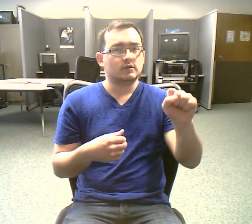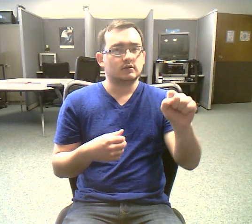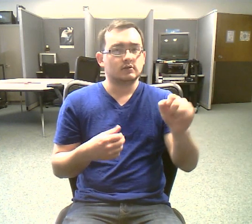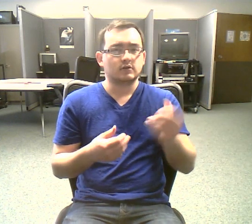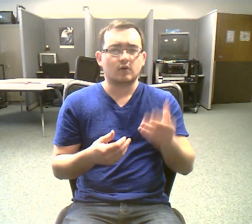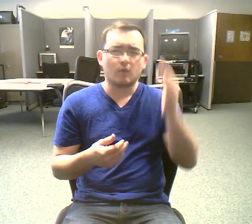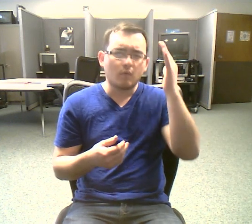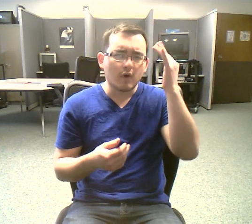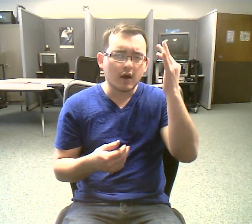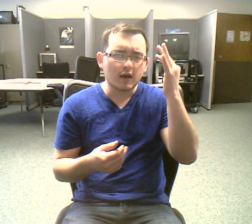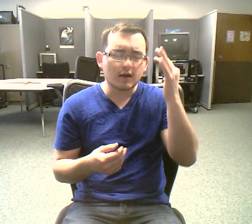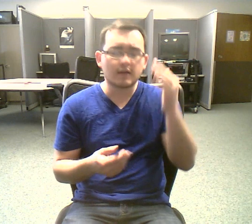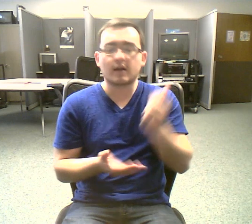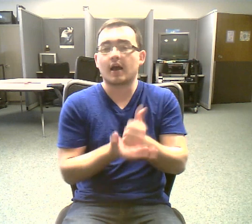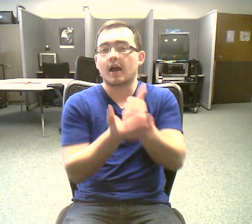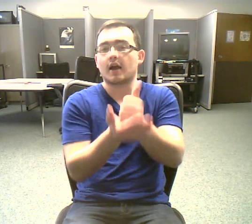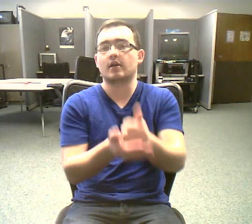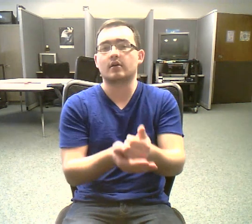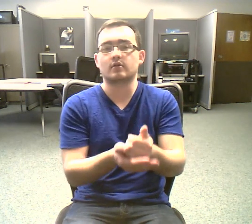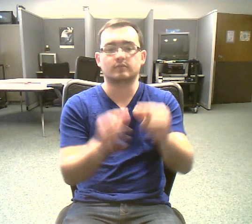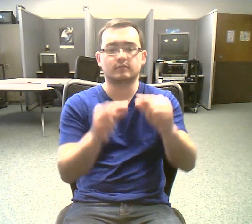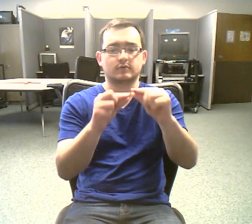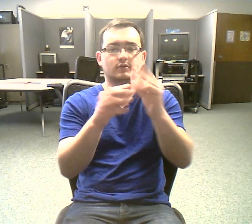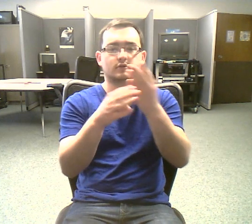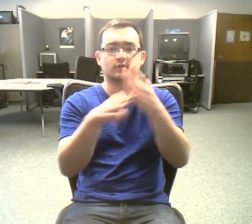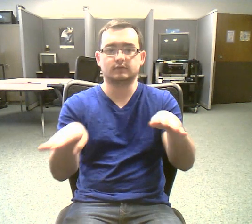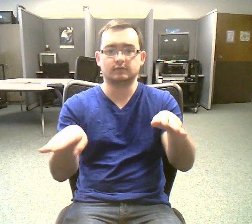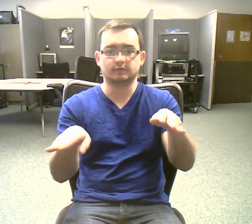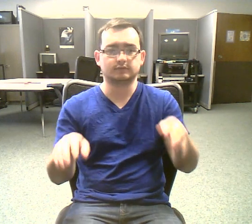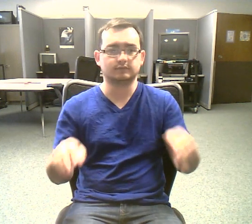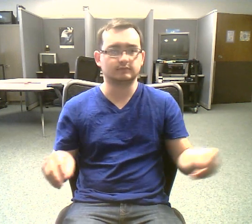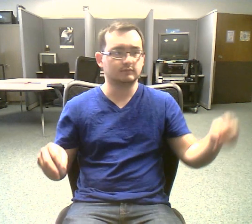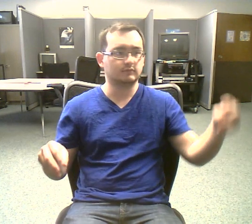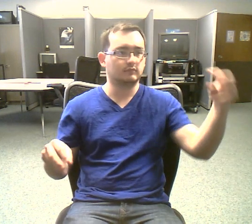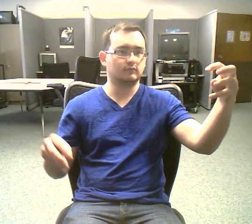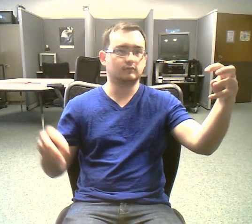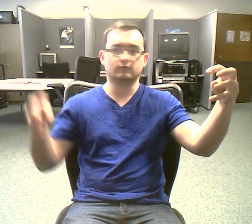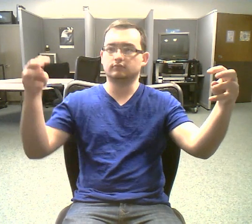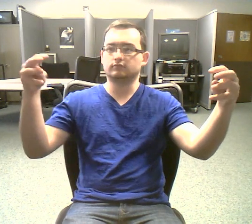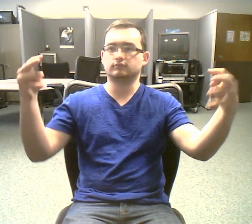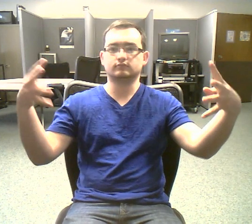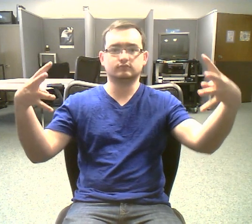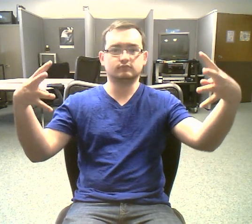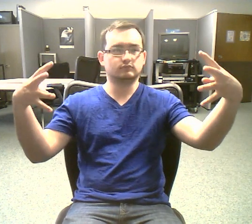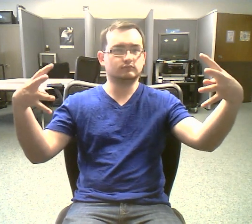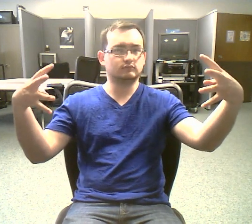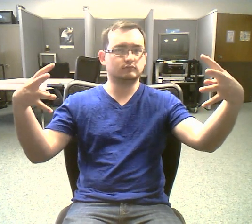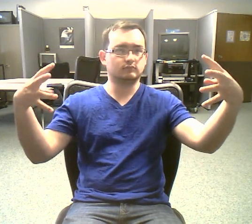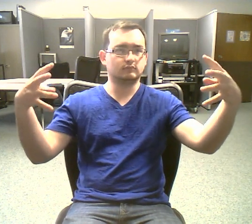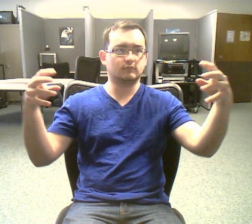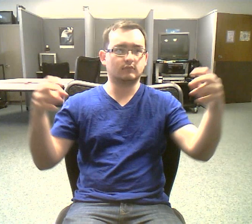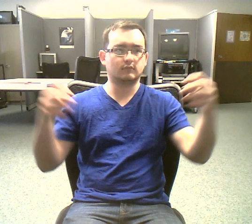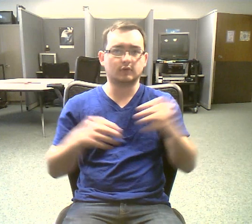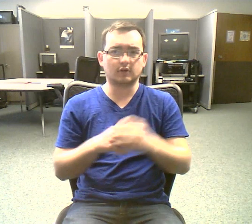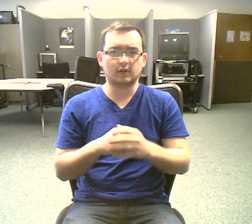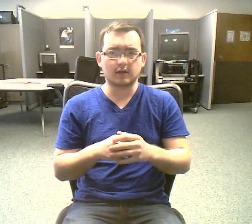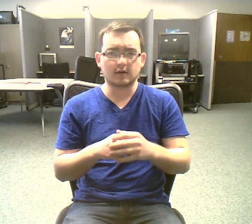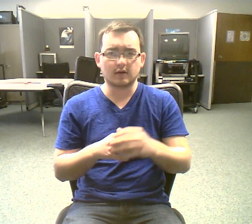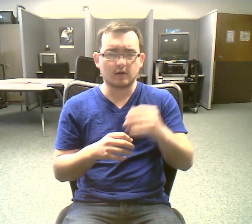comes time to divide. They are put to work when the process of mitosis occurs. You